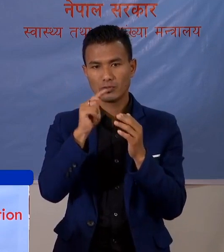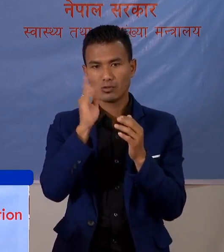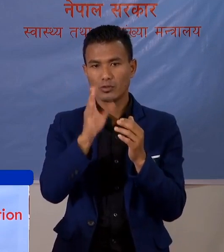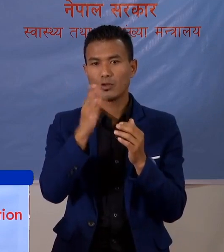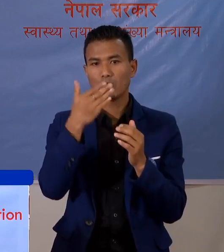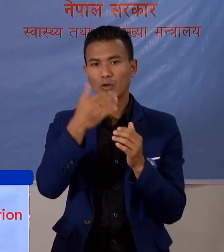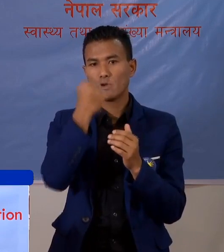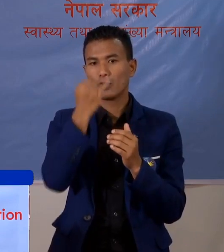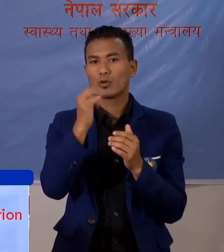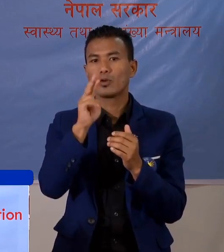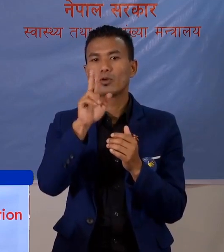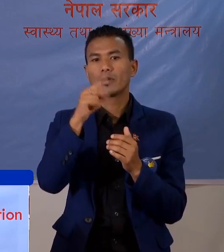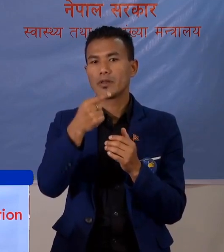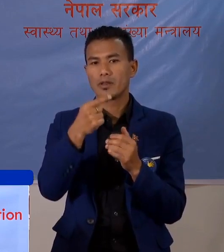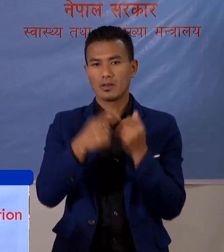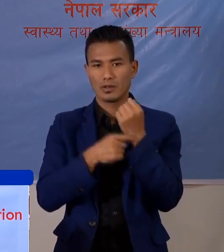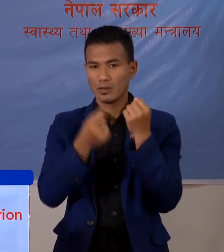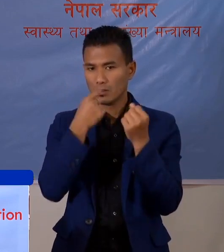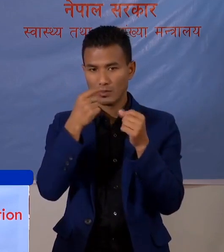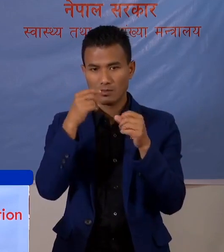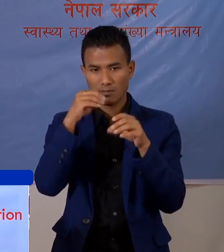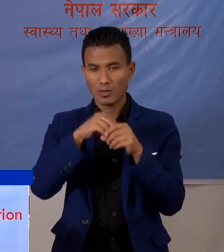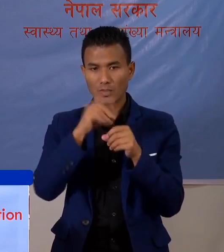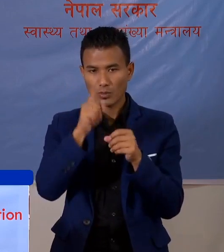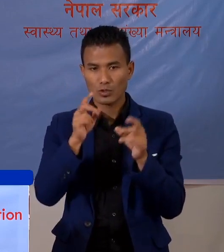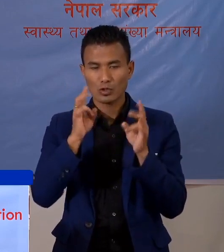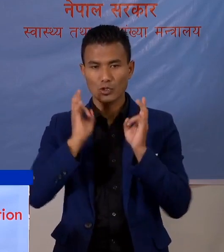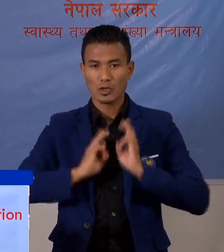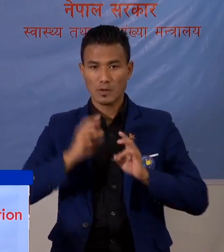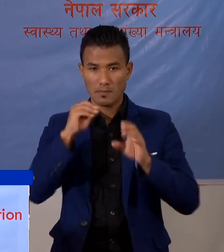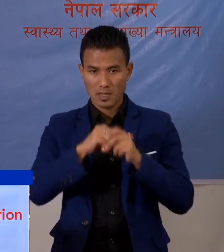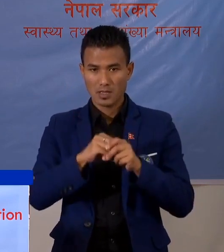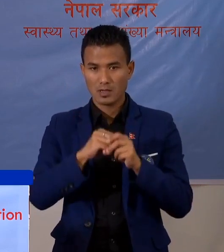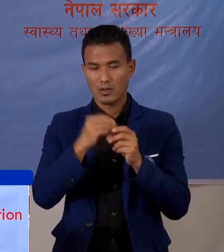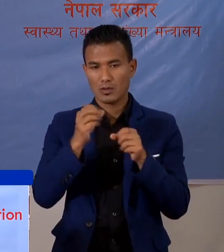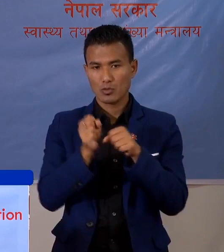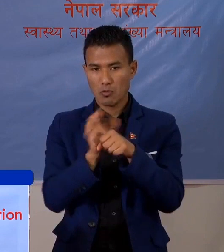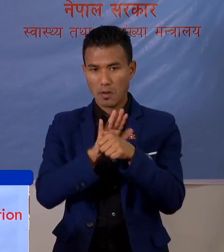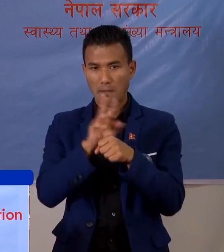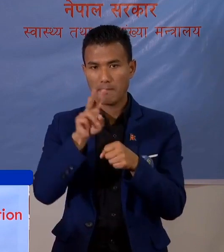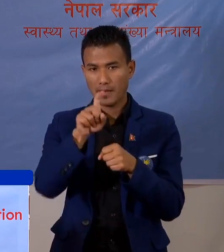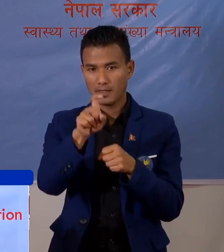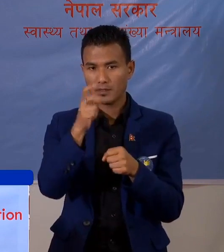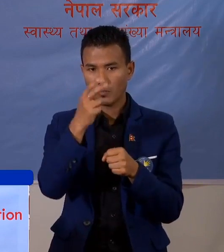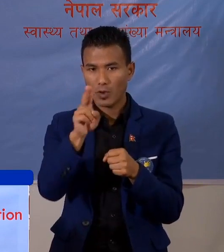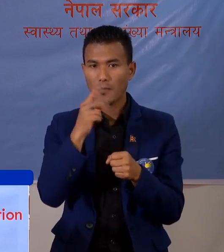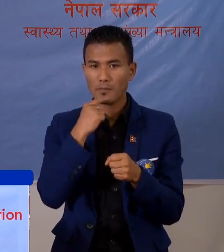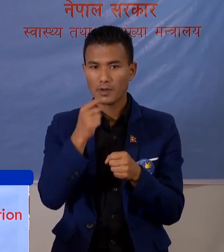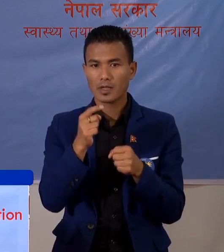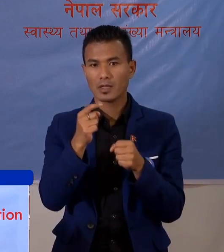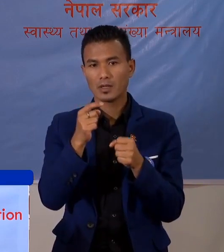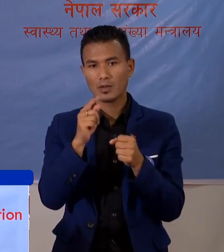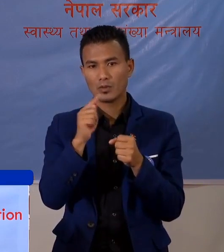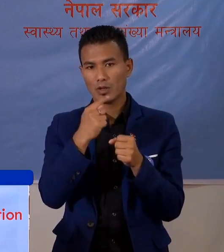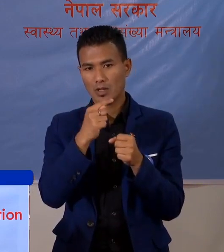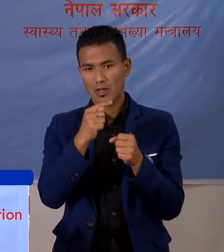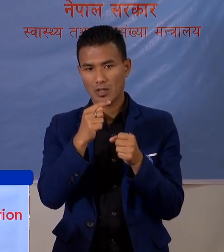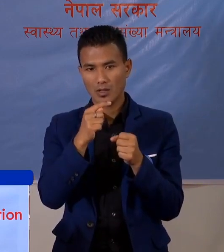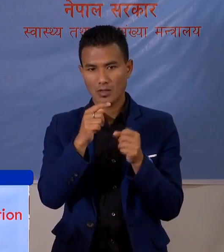जोलो शरीर वित्र कोरोना वाइरस प्रवेस गरी सके पछी अलकोहल उने ब्लीच